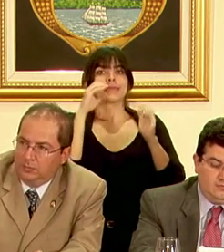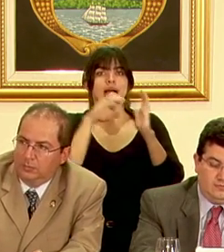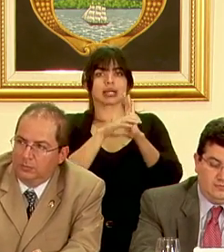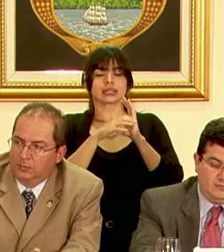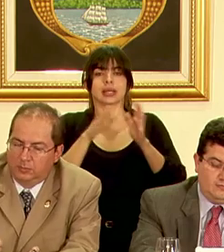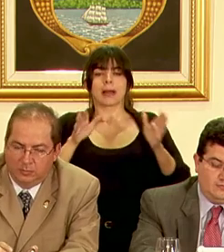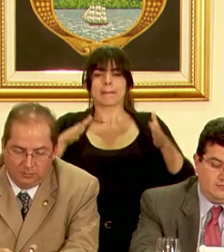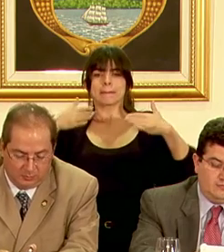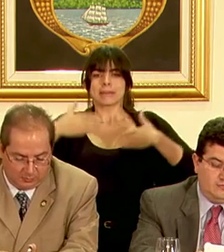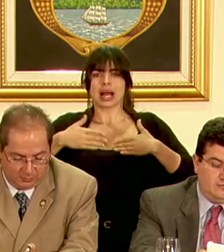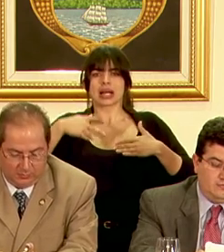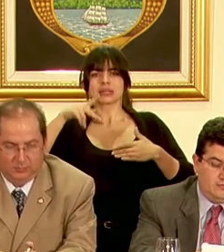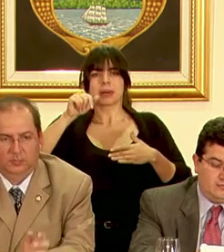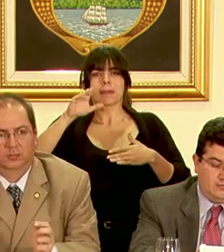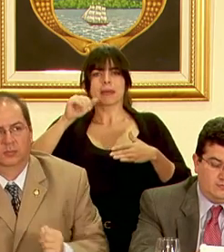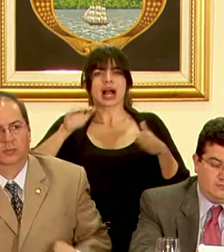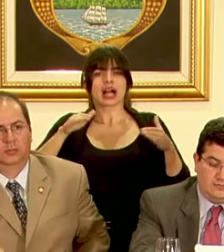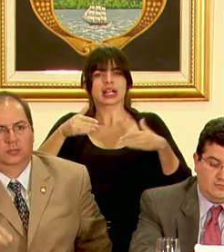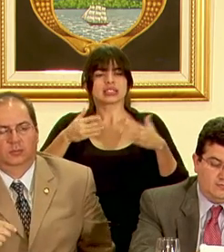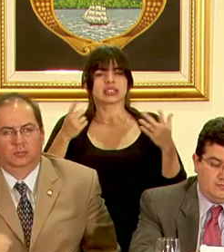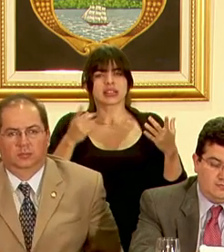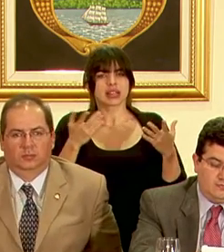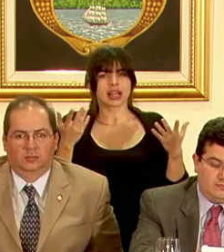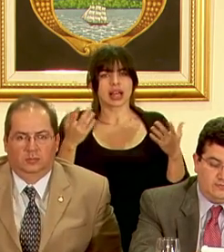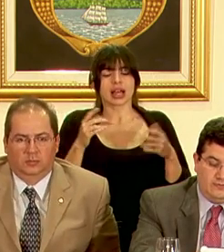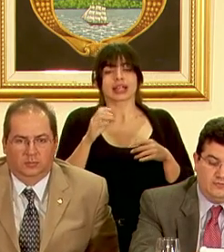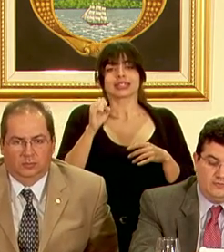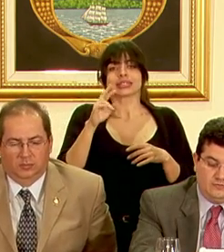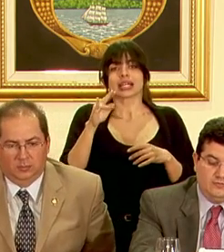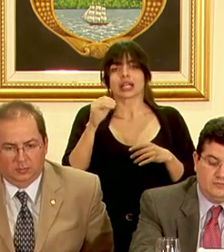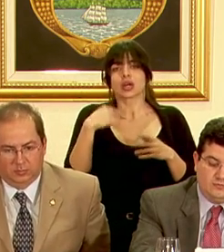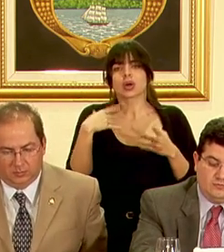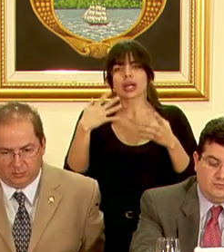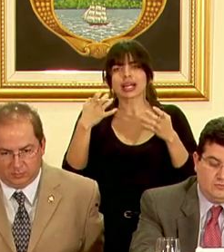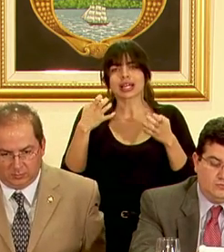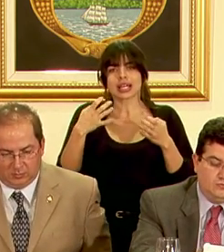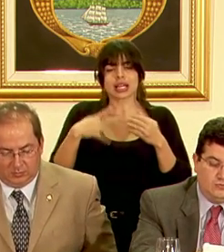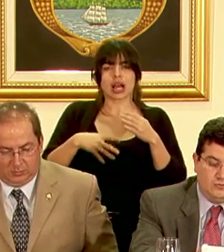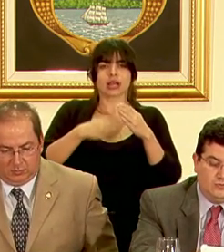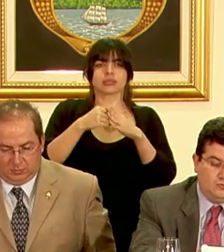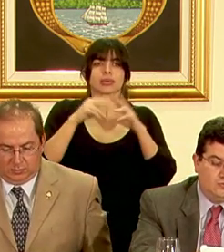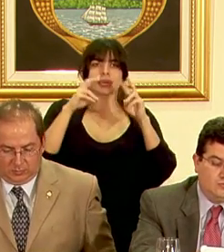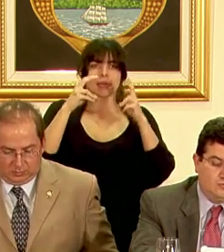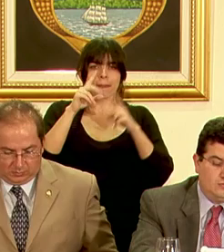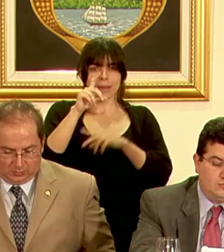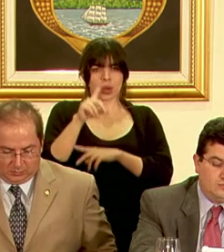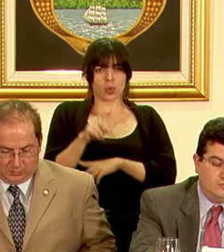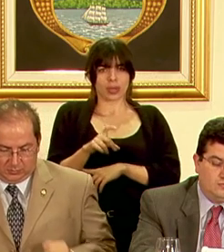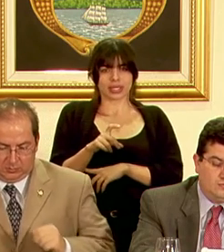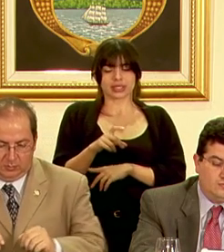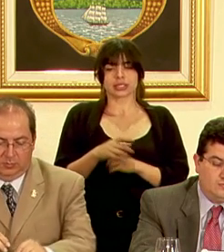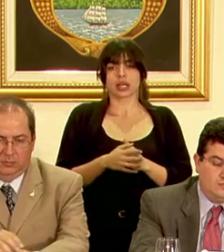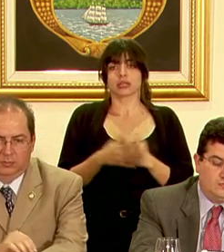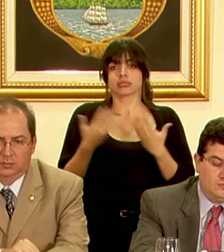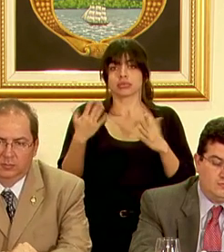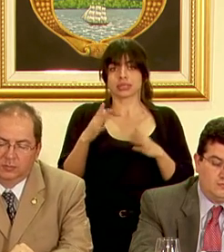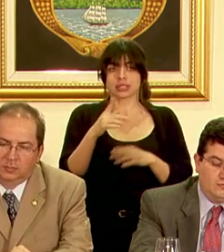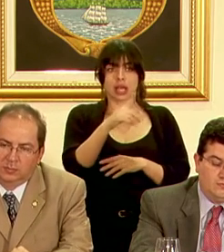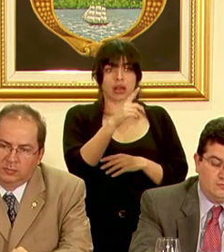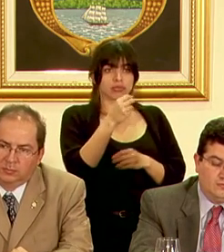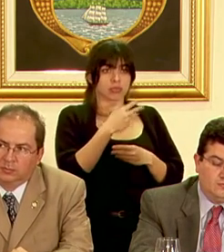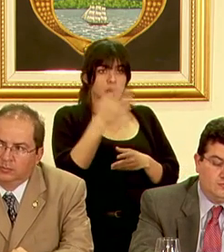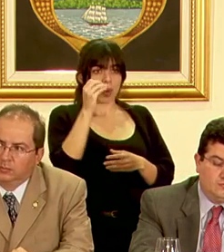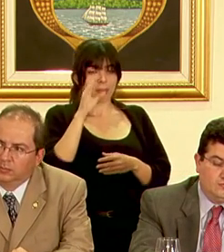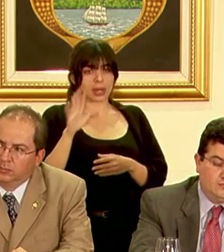pacas pacas de qué se refiere en ese sentido Don Sergio quisiera ahondar aún en el tema de la encuesta ya el señor Herrera dio su opinión